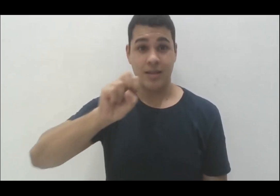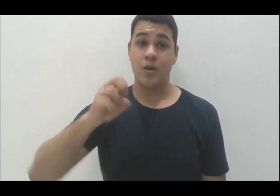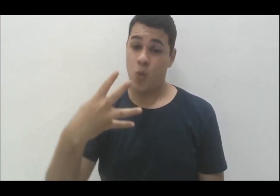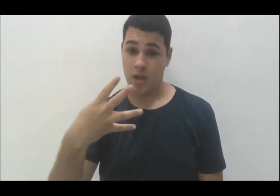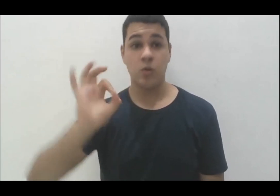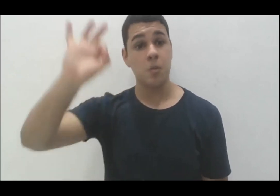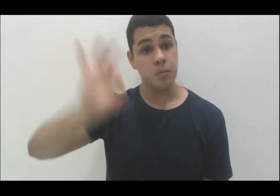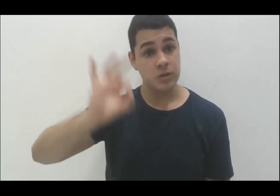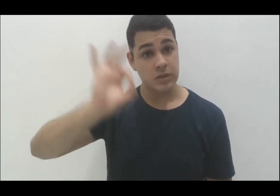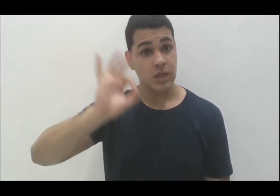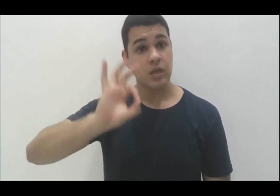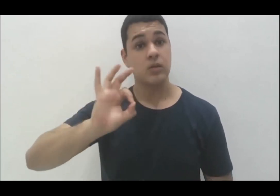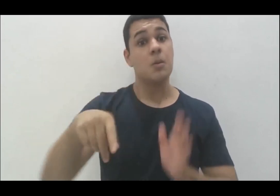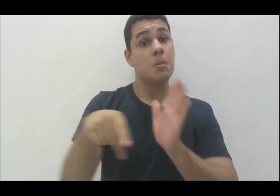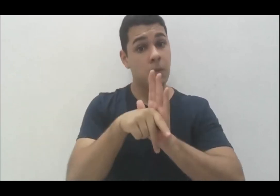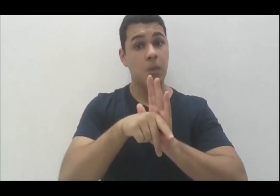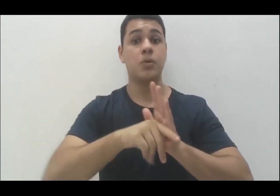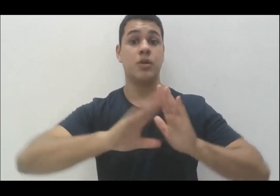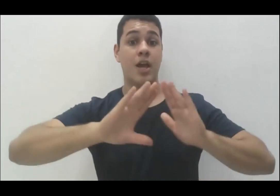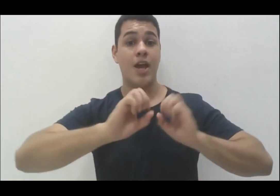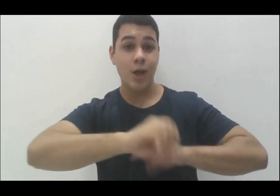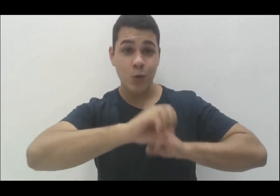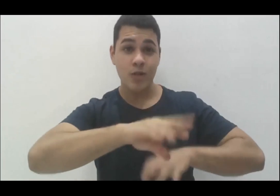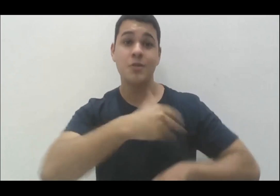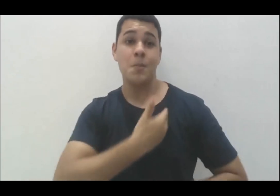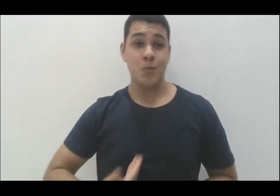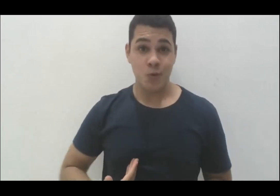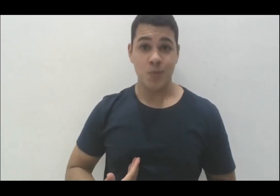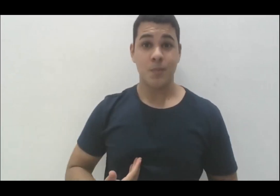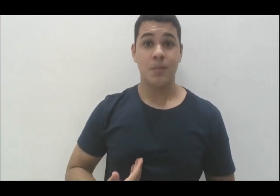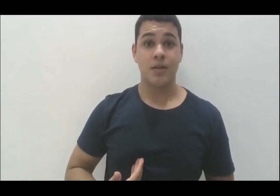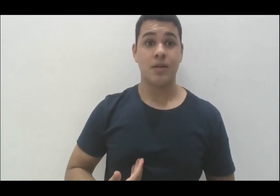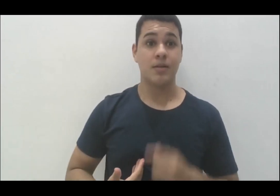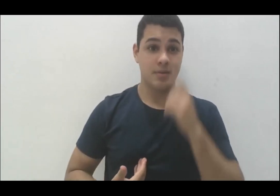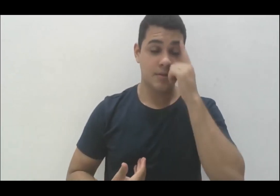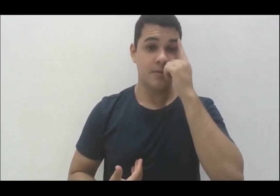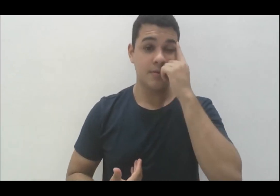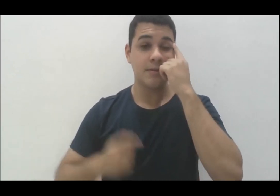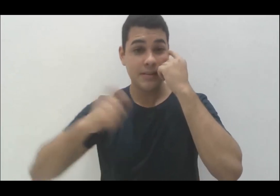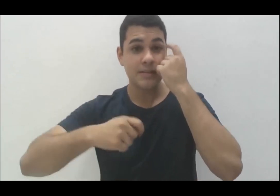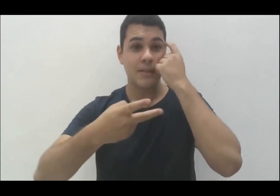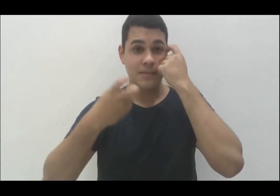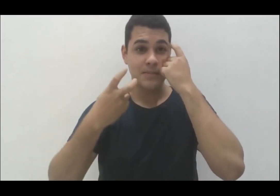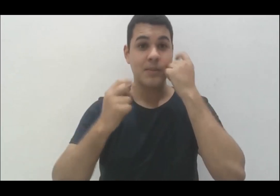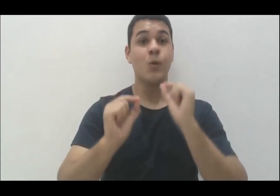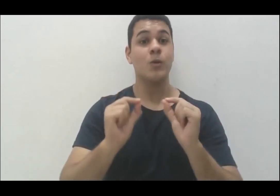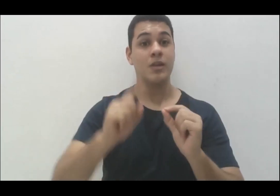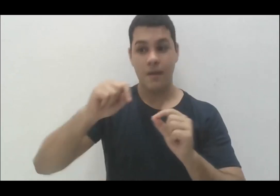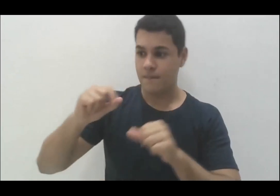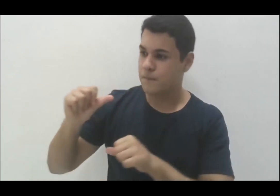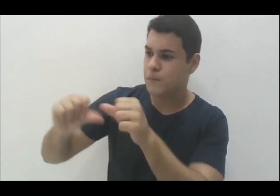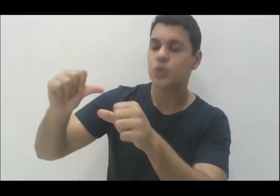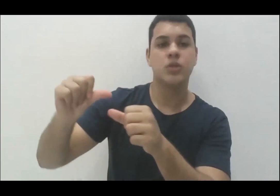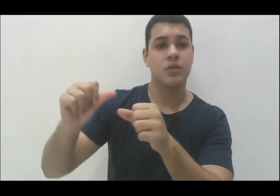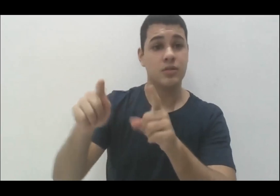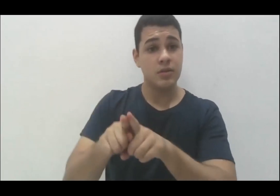na educação básica pública. Então, isso é, primeiro, uma mudança de concepção e o dinheiro